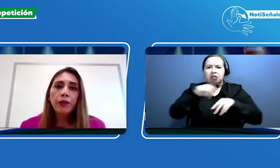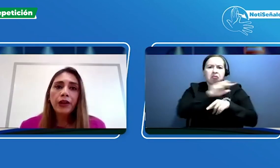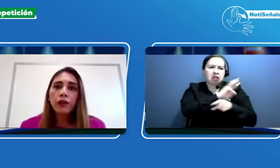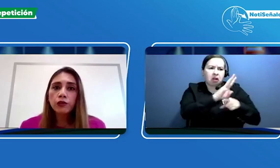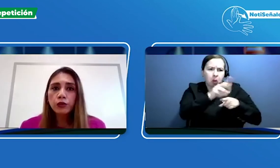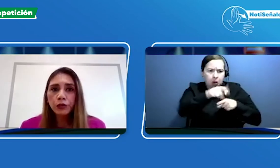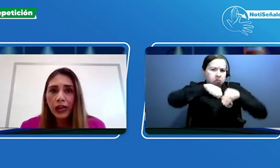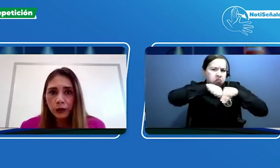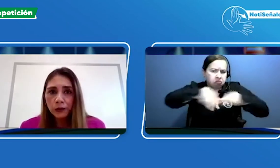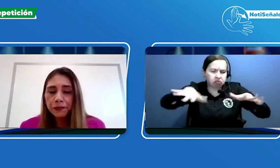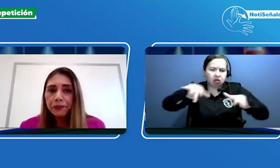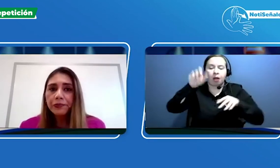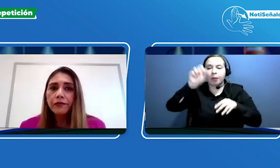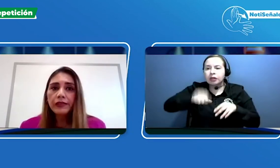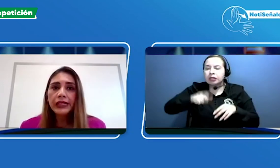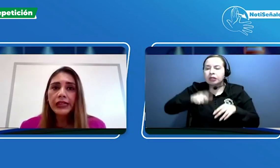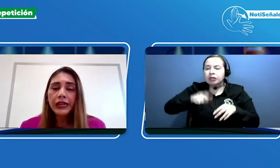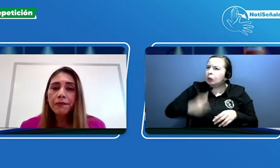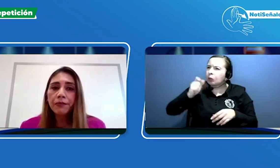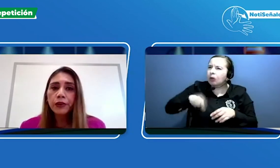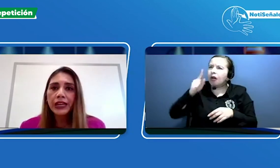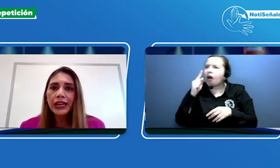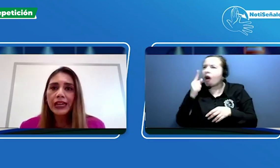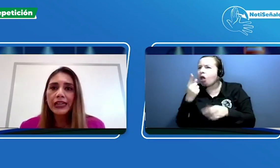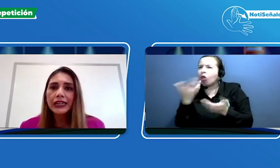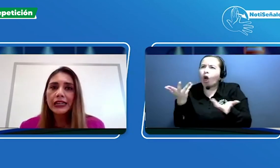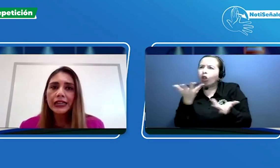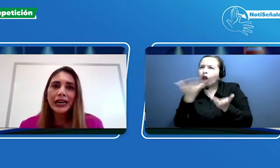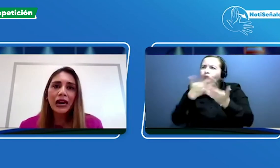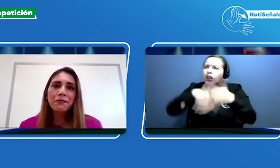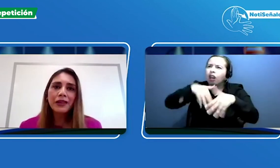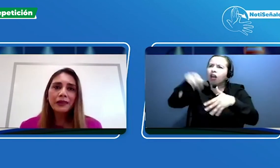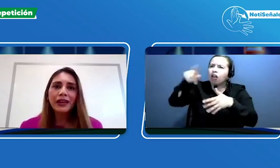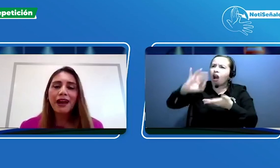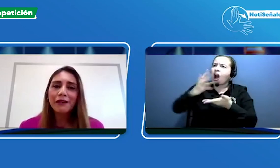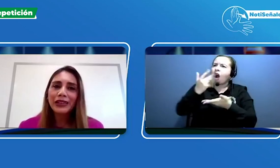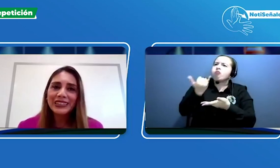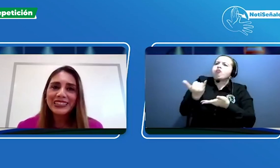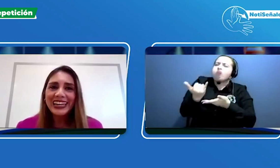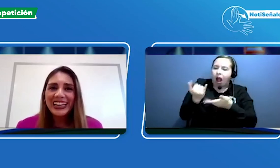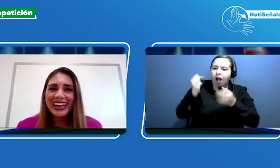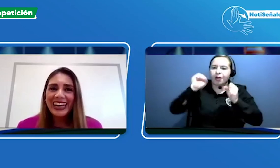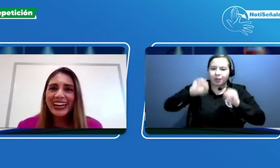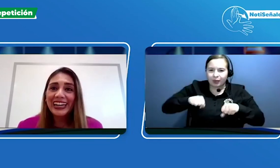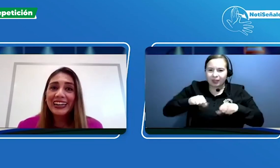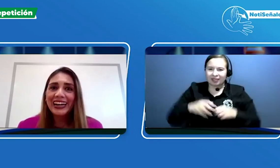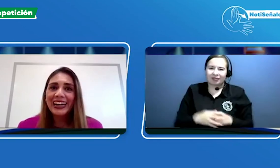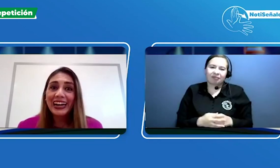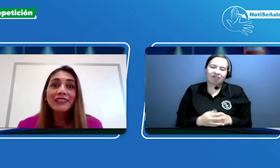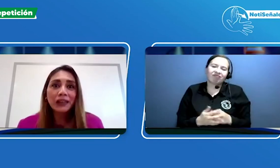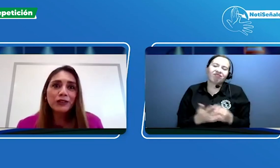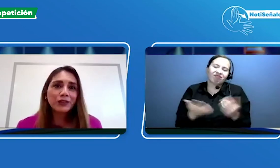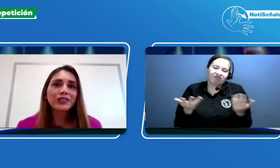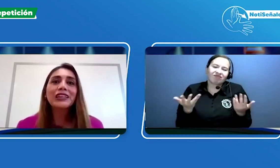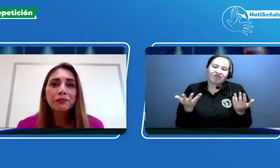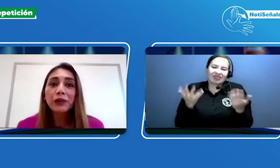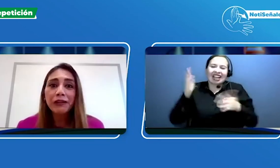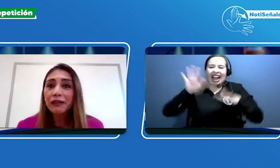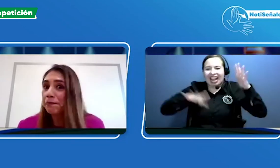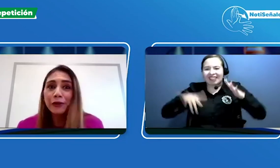puedan consultarlo. Eh, porque realmente a veces eh, eh, el servicio está disponible pero